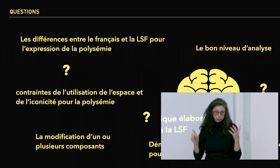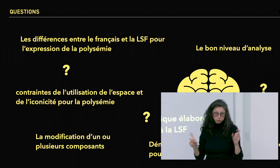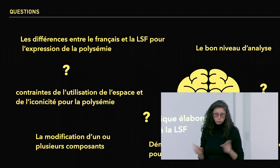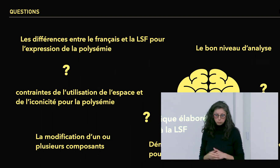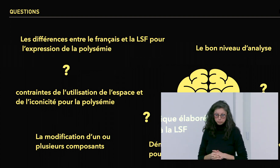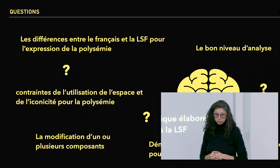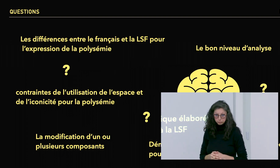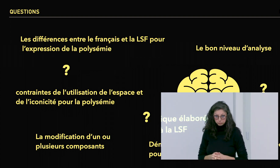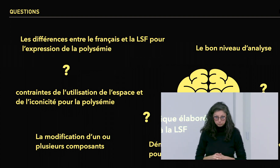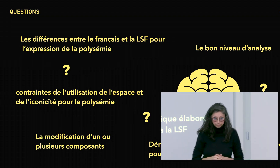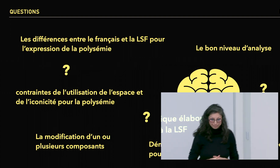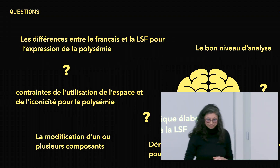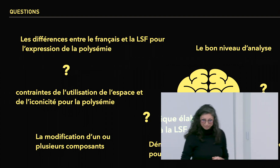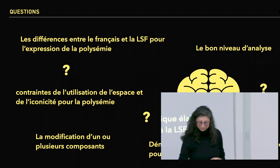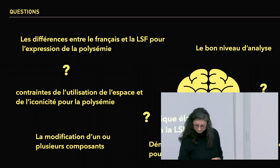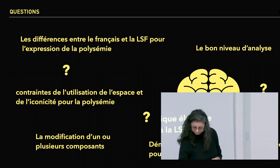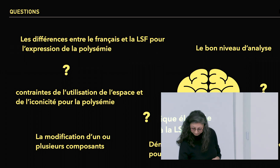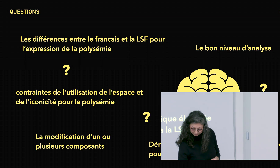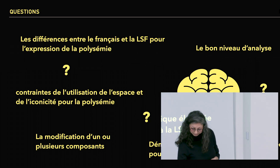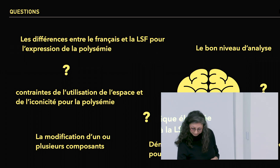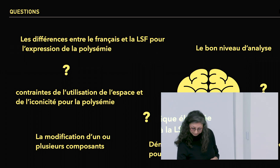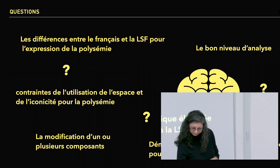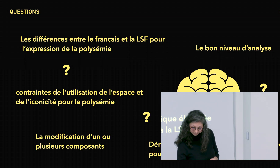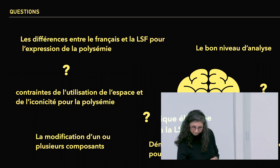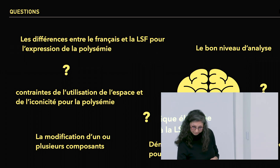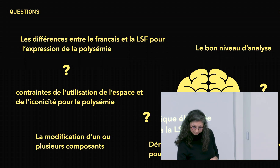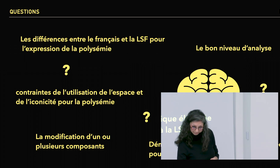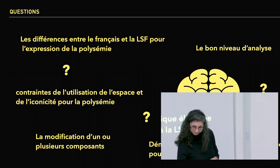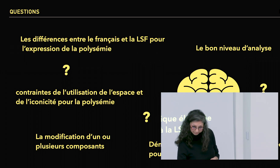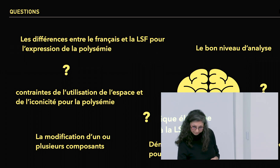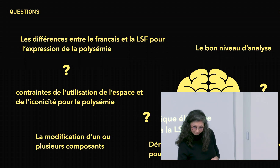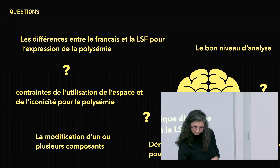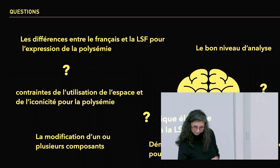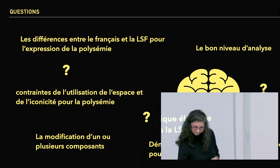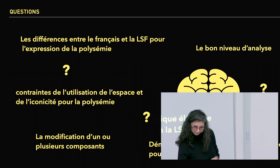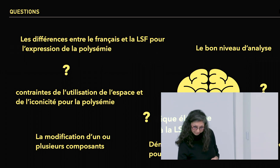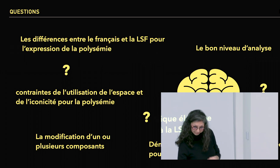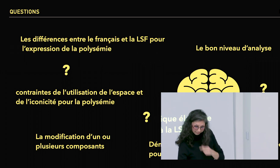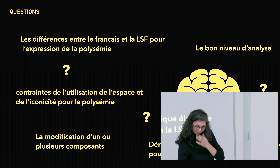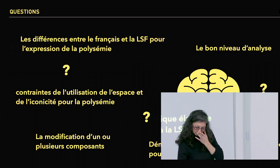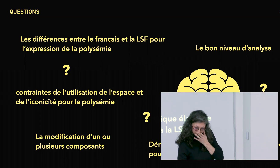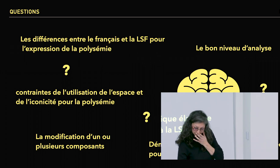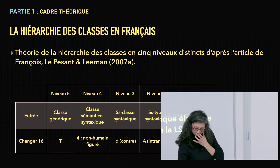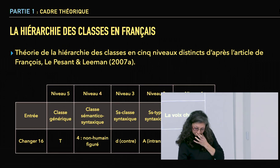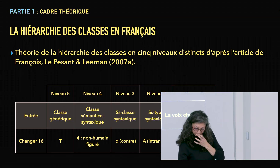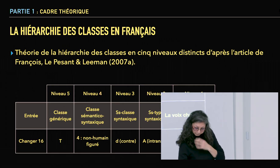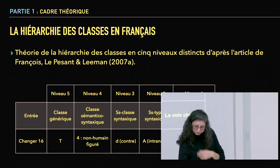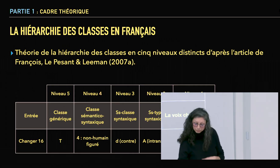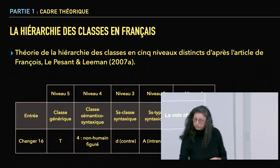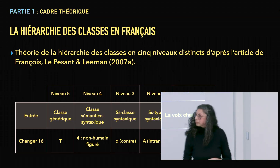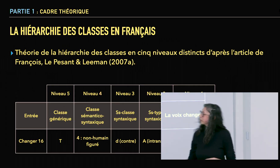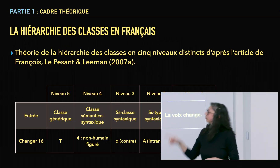est-ce qu'il y a une démarche sémantico-syntaxique qui pourrait être issue du français et qui pourrait s'adapter à la langue des signes française ?